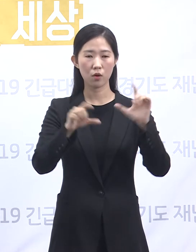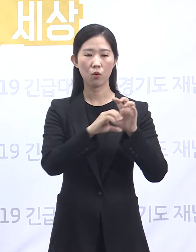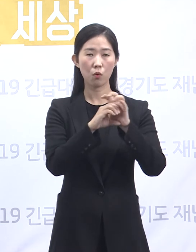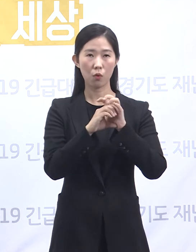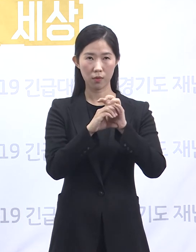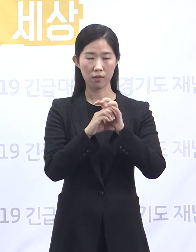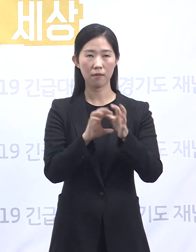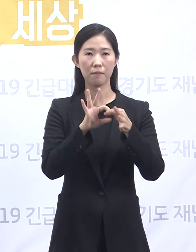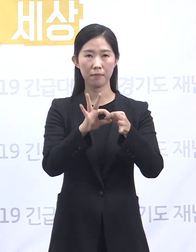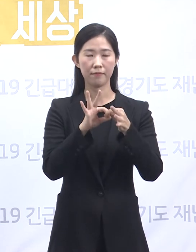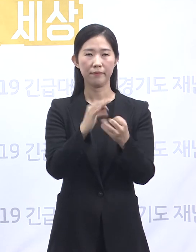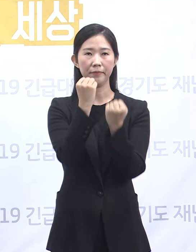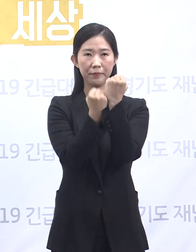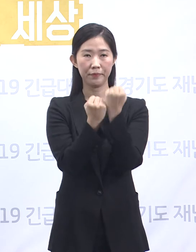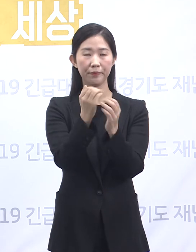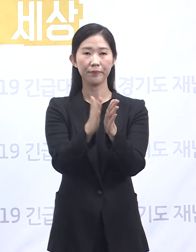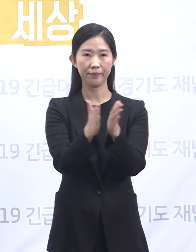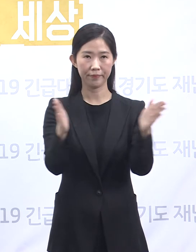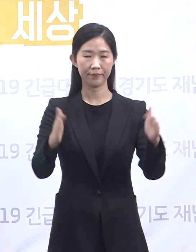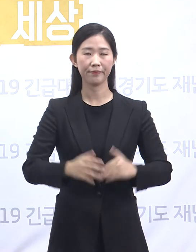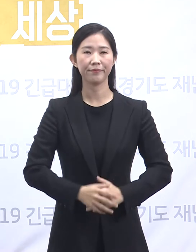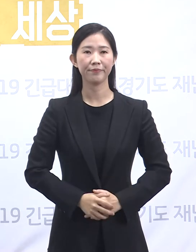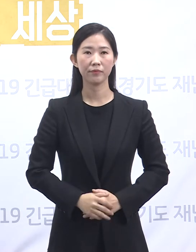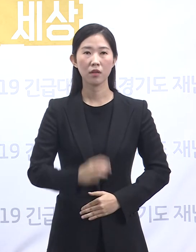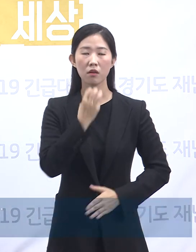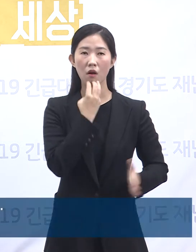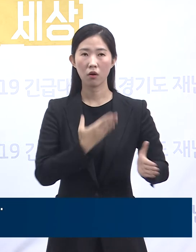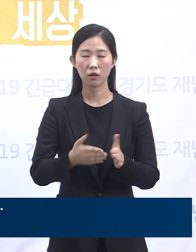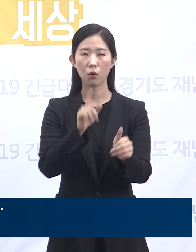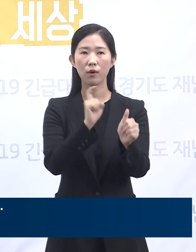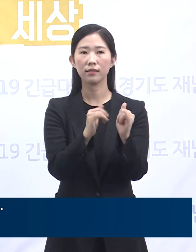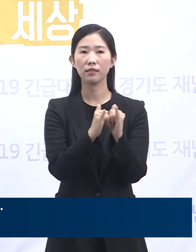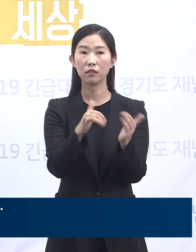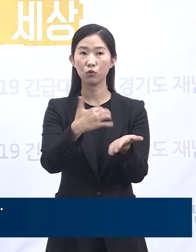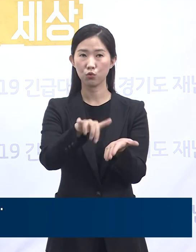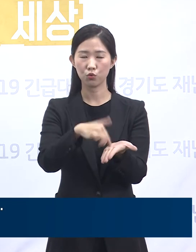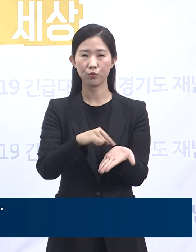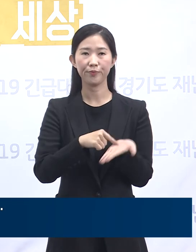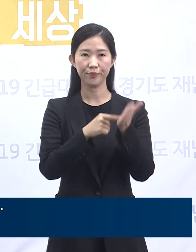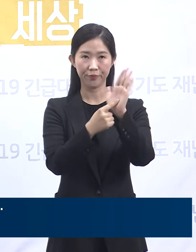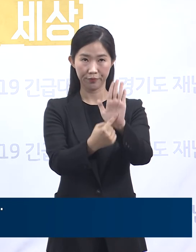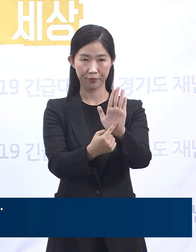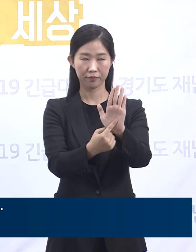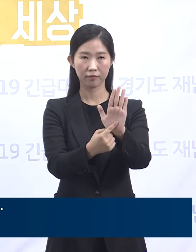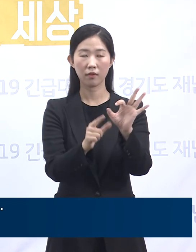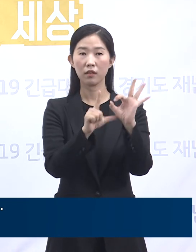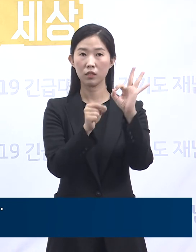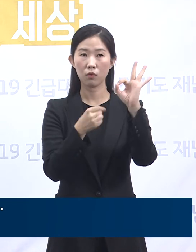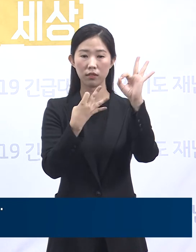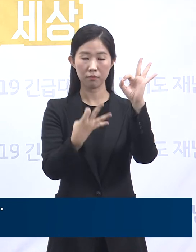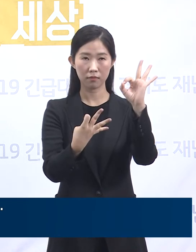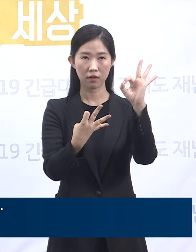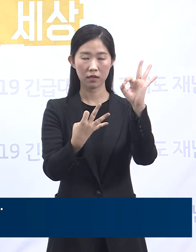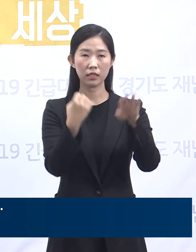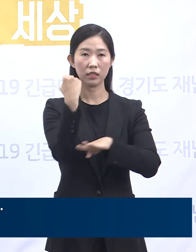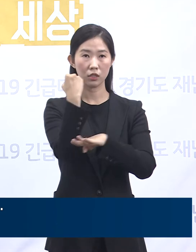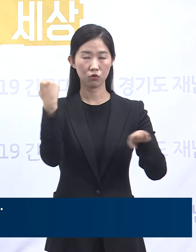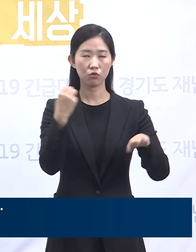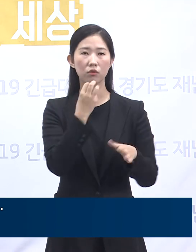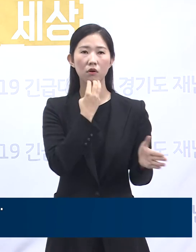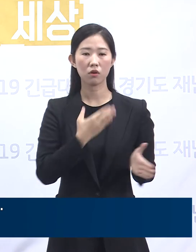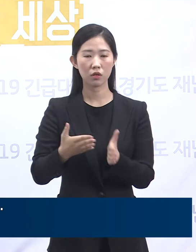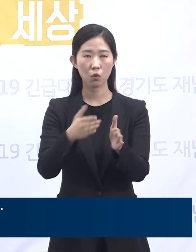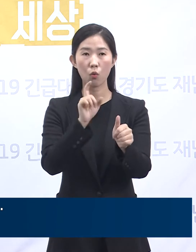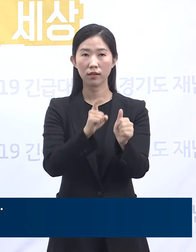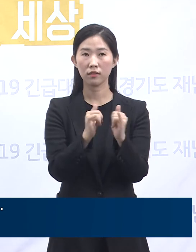정례 기자회견을 시작하겠습니다. 경기도 확진자 발생 현황입니다. 10월 14일 0시 기준 경기도